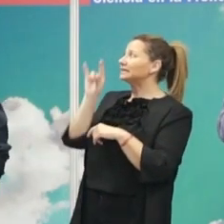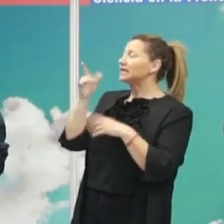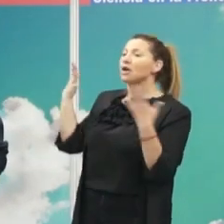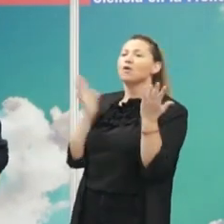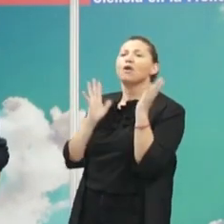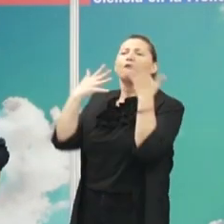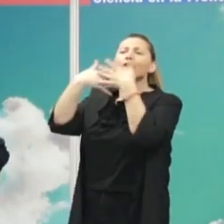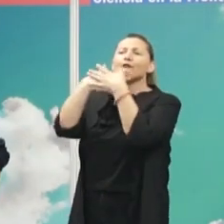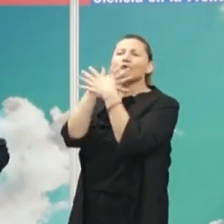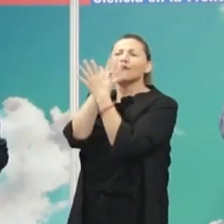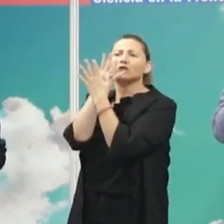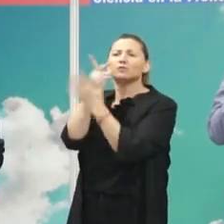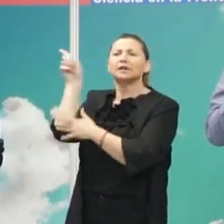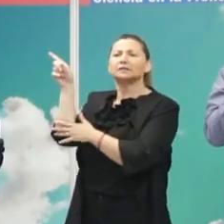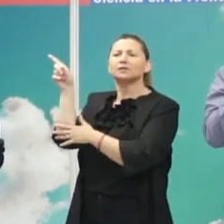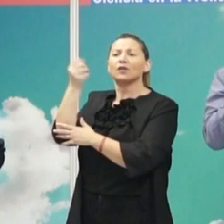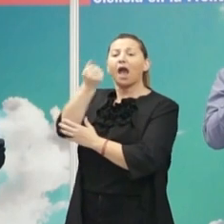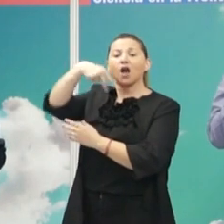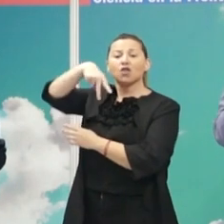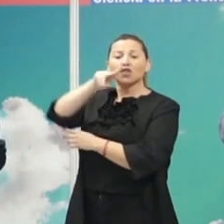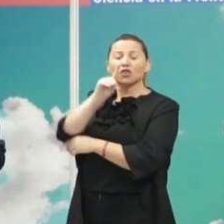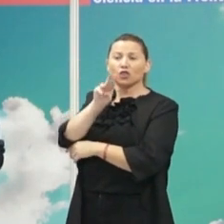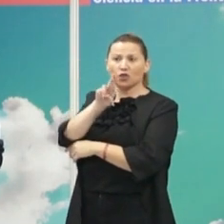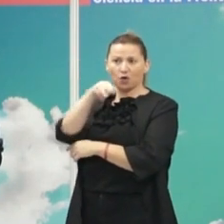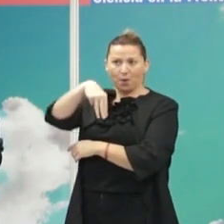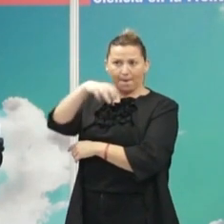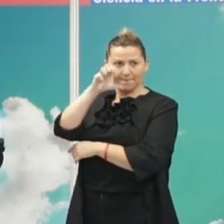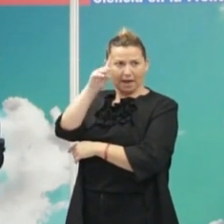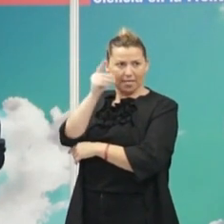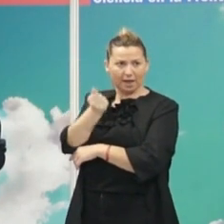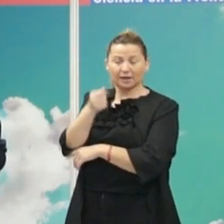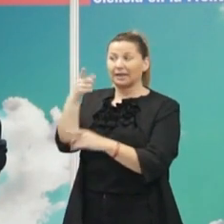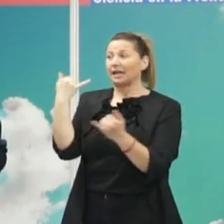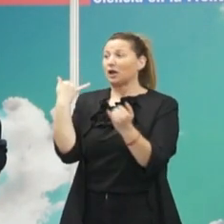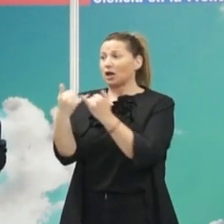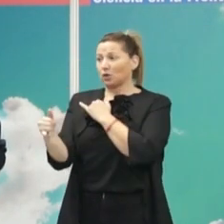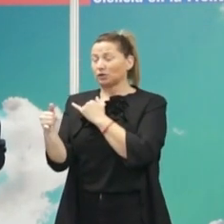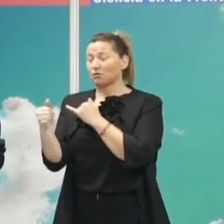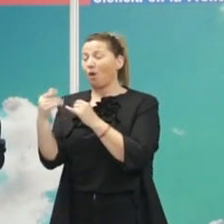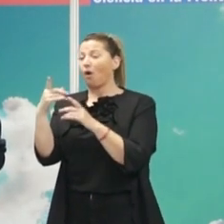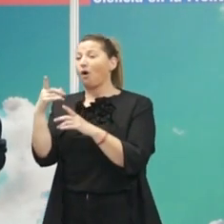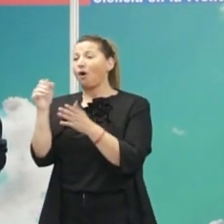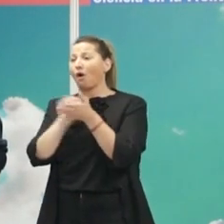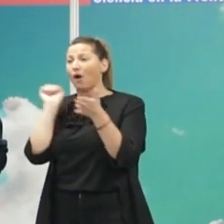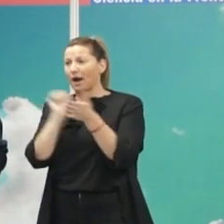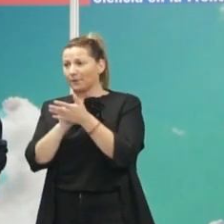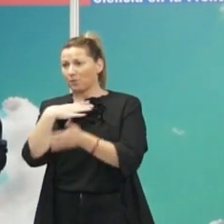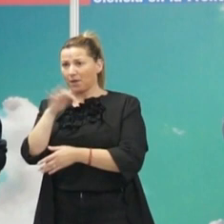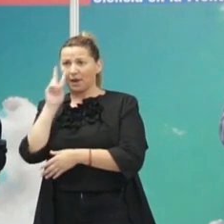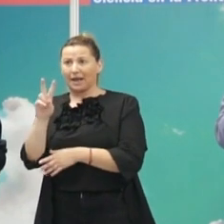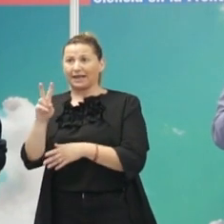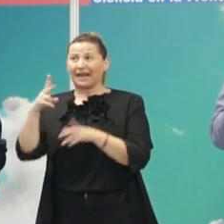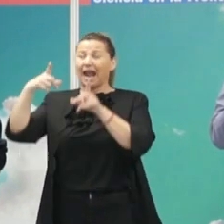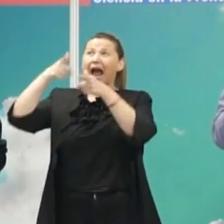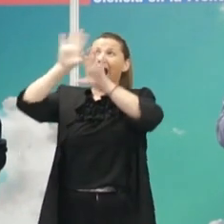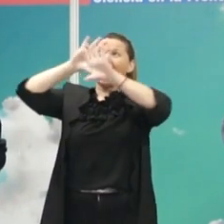porque hay una cosa muy interesante de Andrómeda, que de hecho está relatada en el último capítulo, y es que siempre hablamos de que las galaxias se separan de